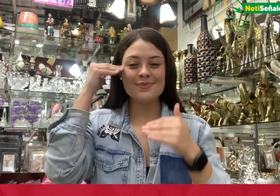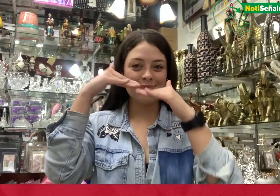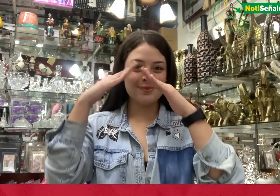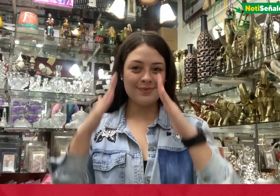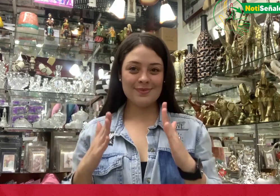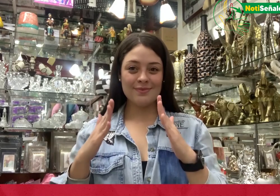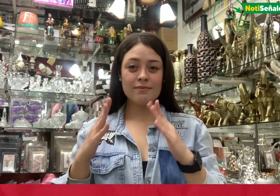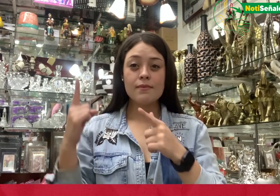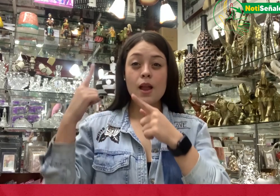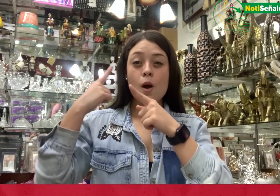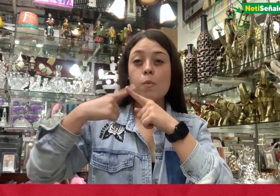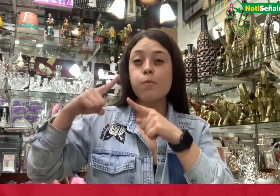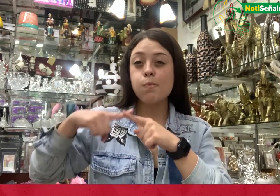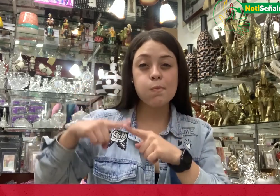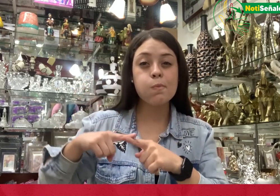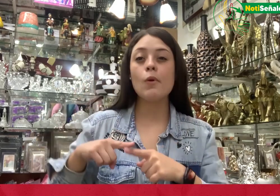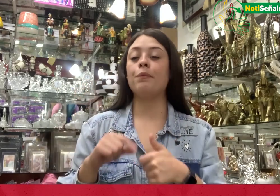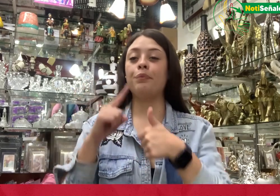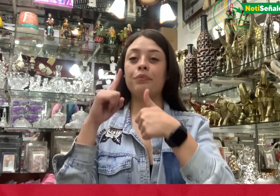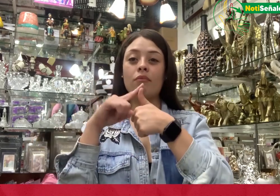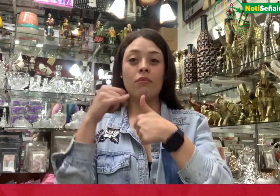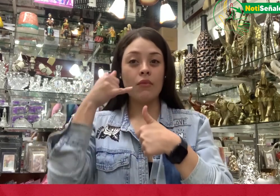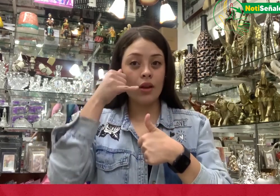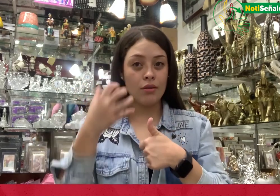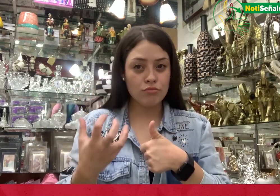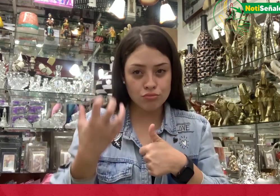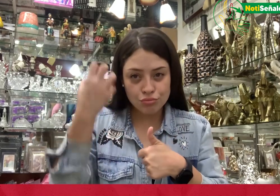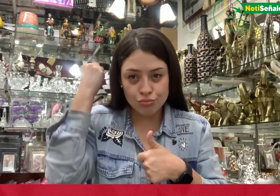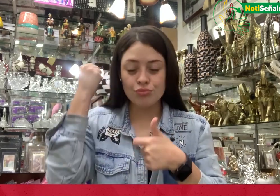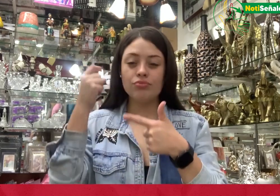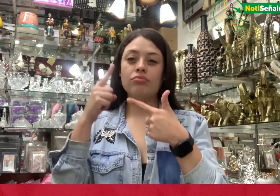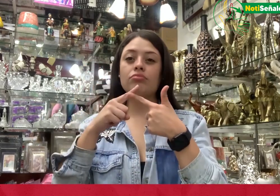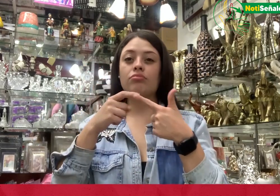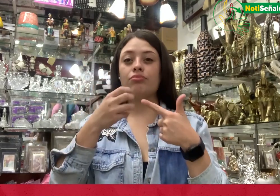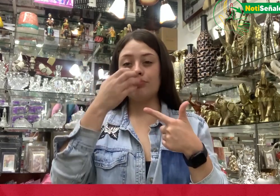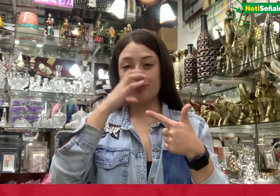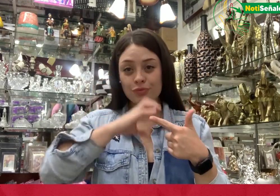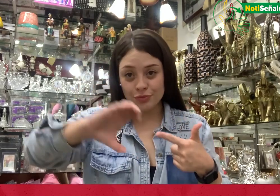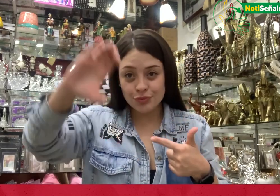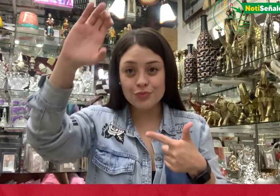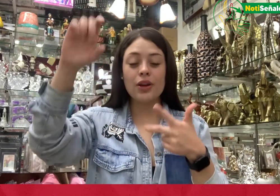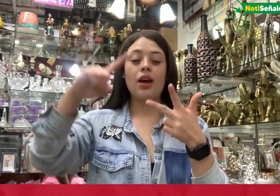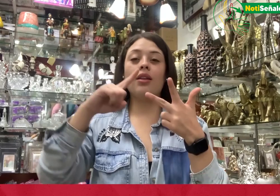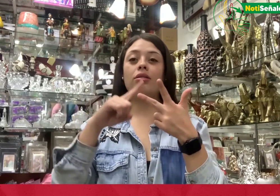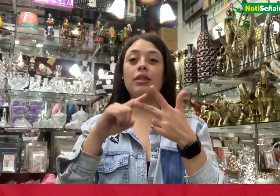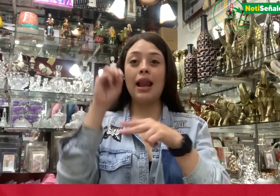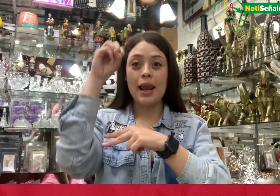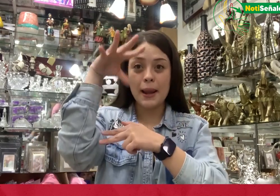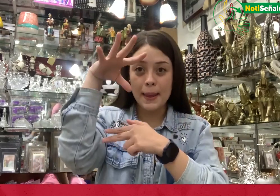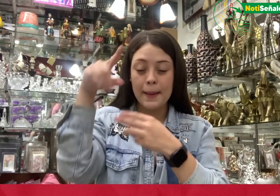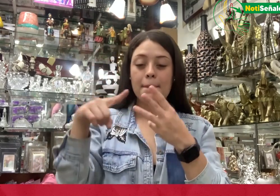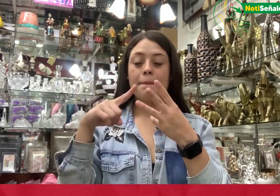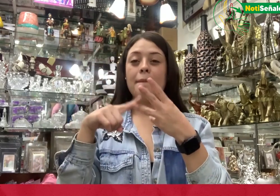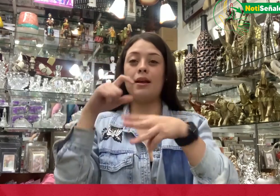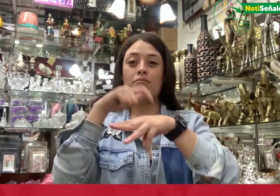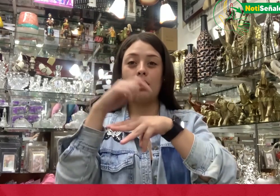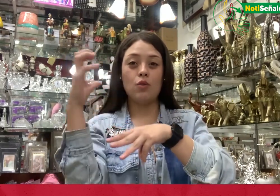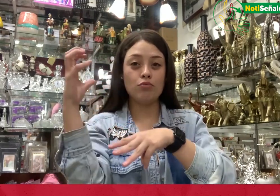Además variedad en adornos para el hogar, teléfonos antiguos, elefantes, lámparas,